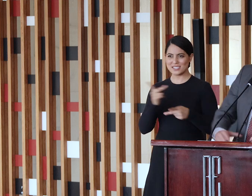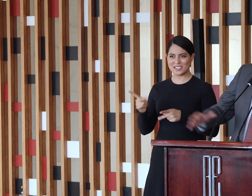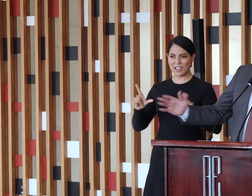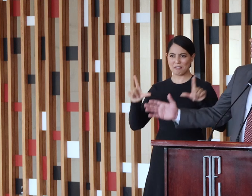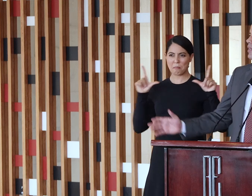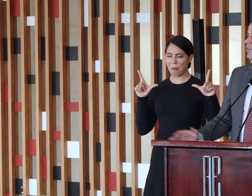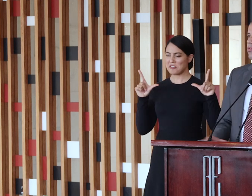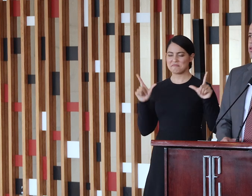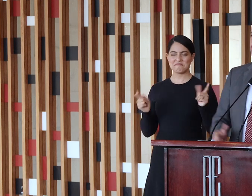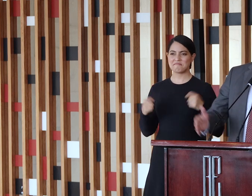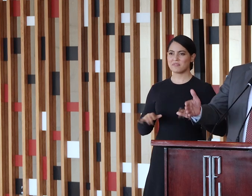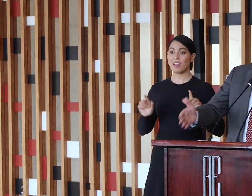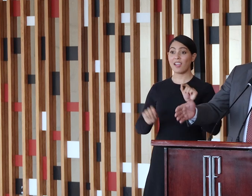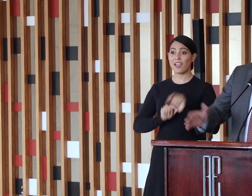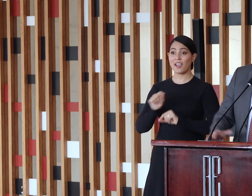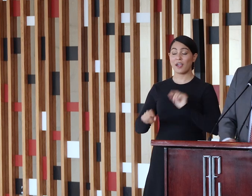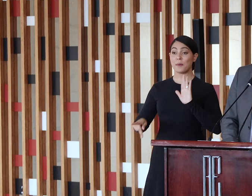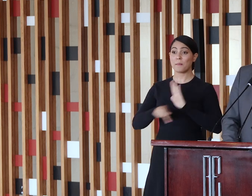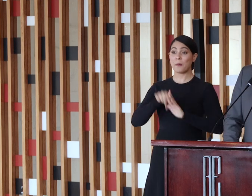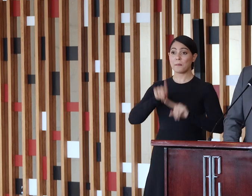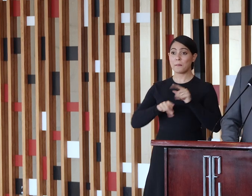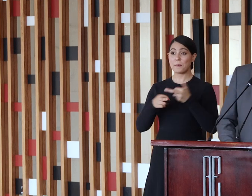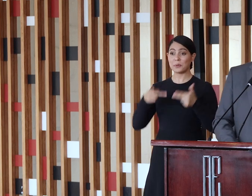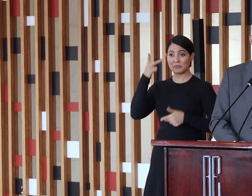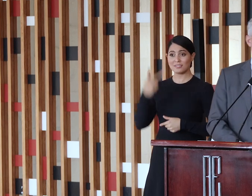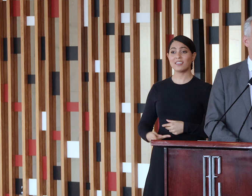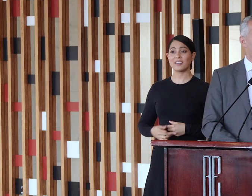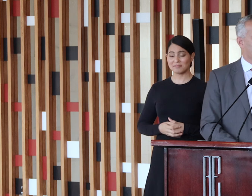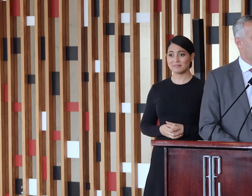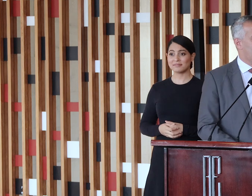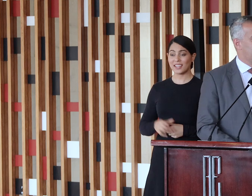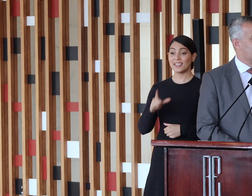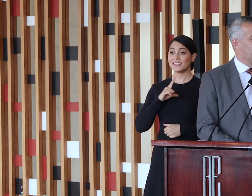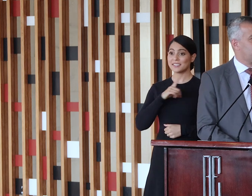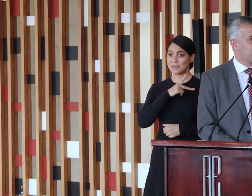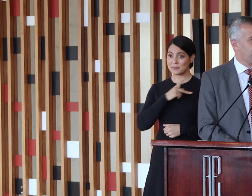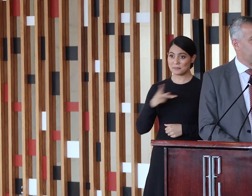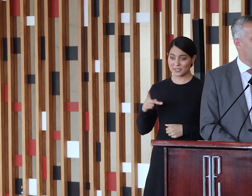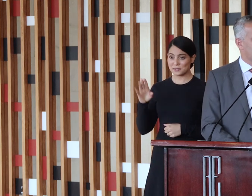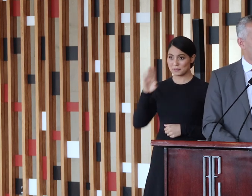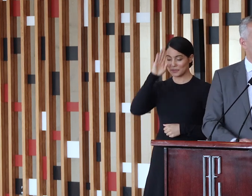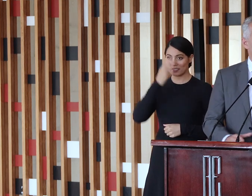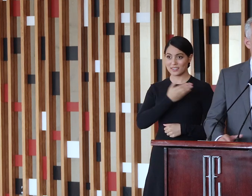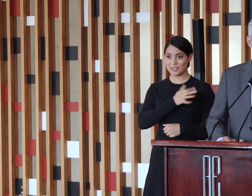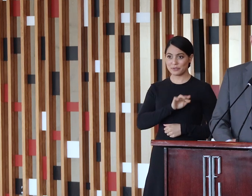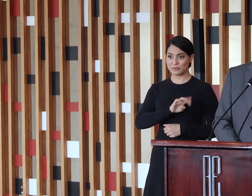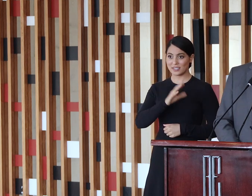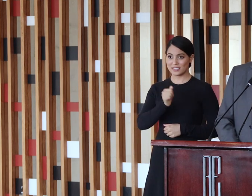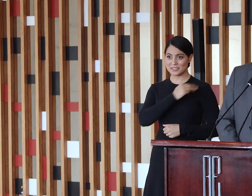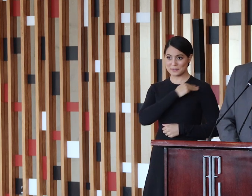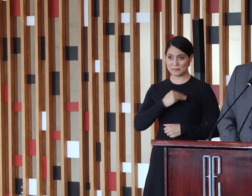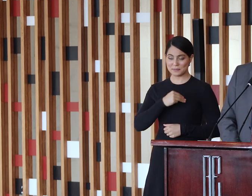outros presentes que não sejam dos seus próprios produtos. O presidente da República, e eu pedi aqui ao ministro França, e com certeza ao corpo